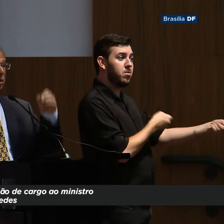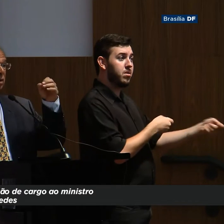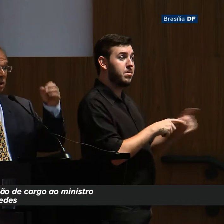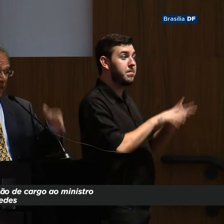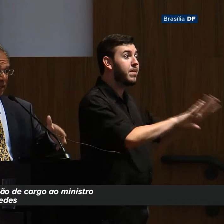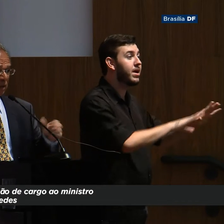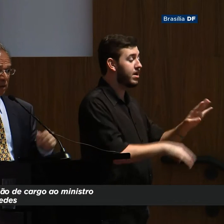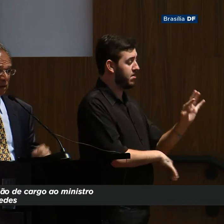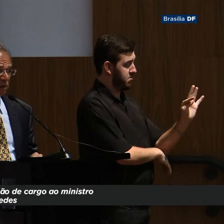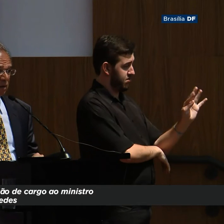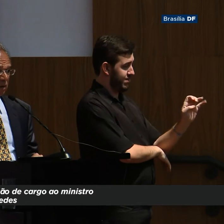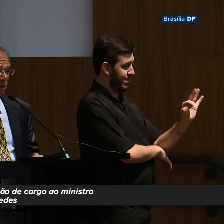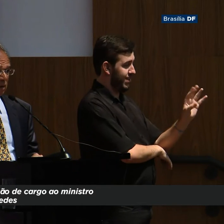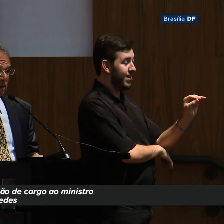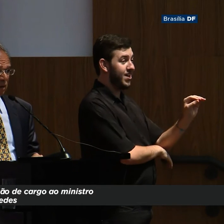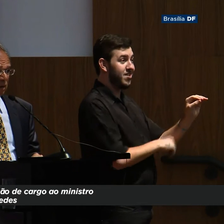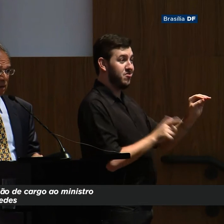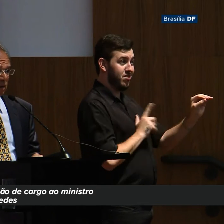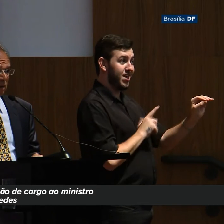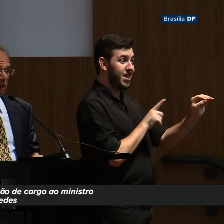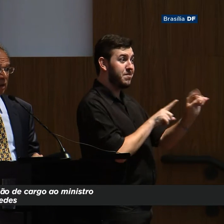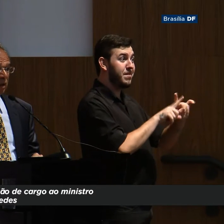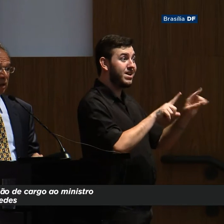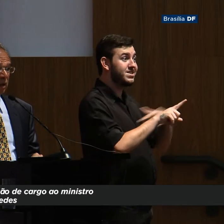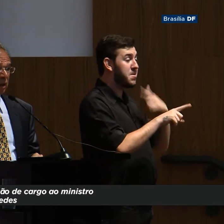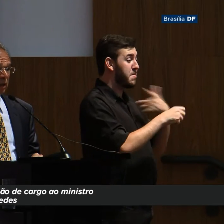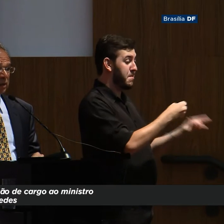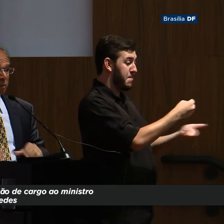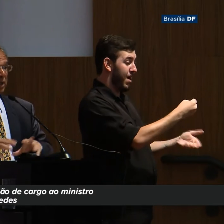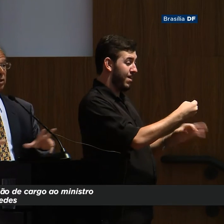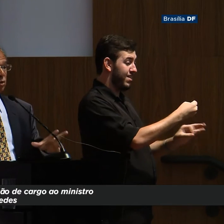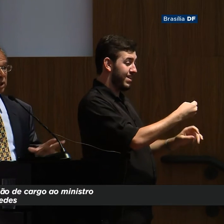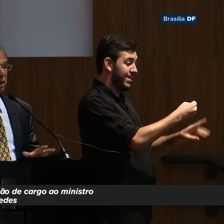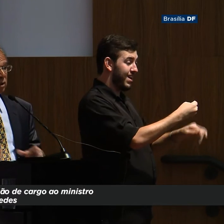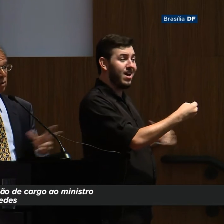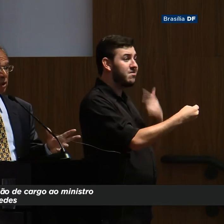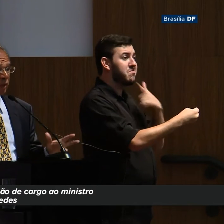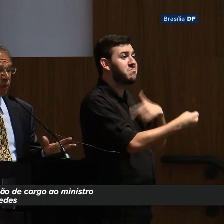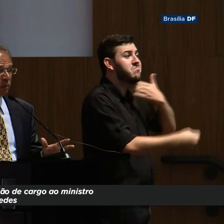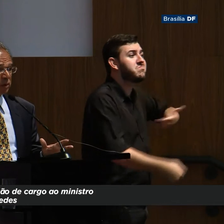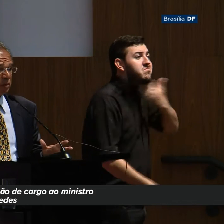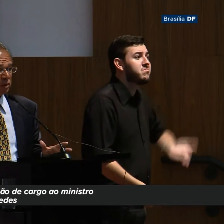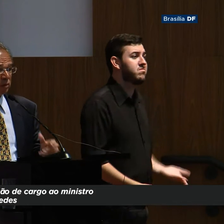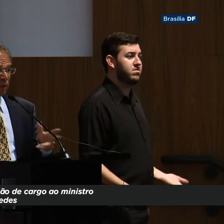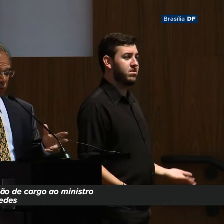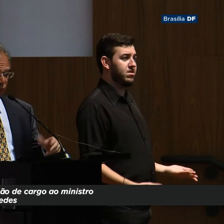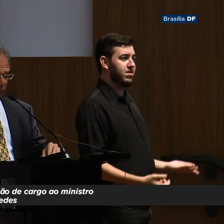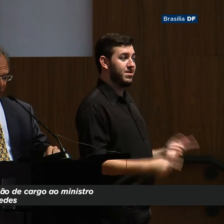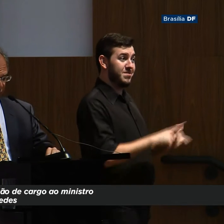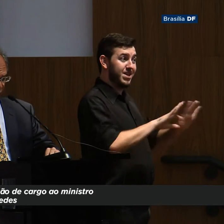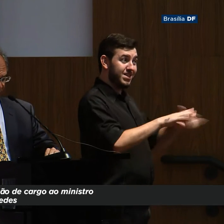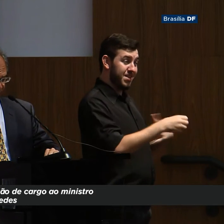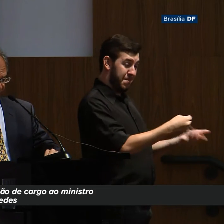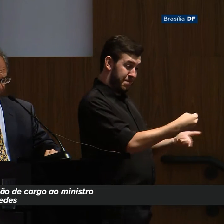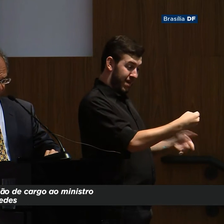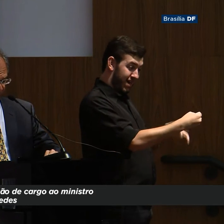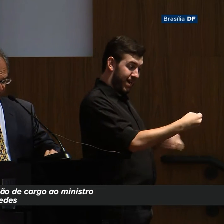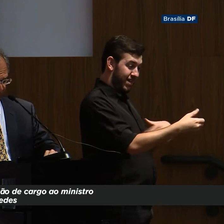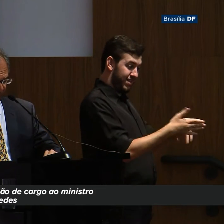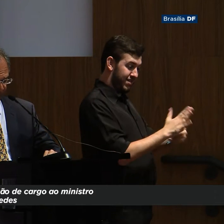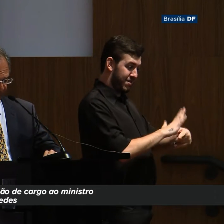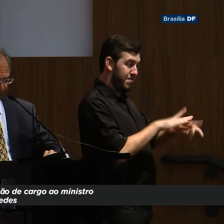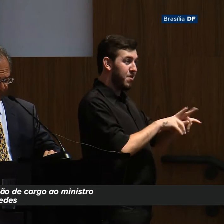sustentação cai. E essa parede de sustentação são as reformas. Nós temos que aprofundar as reformas.